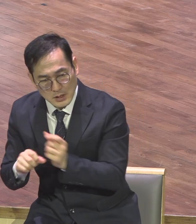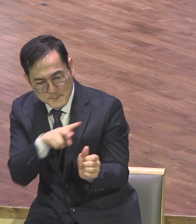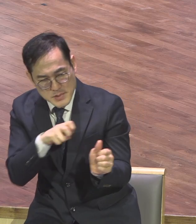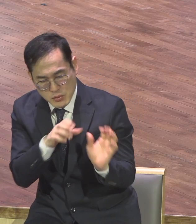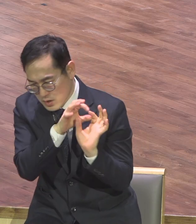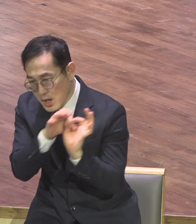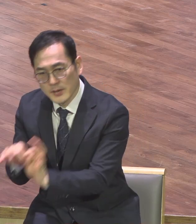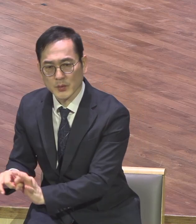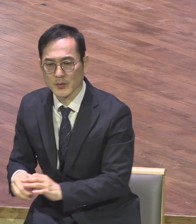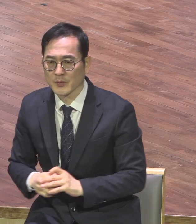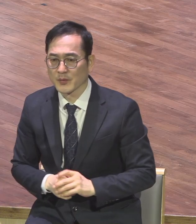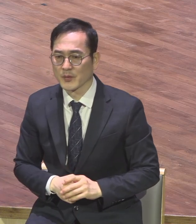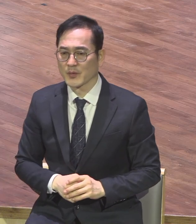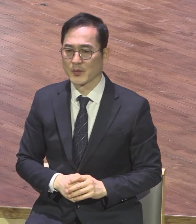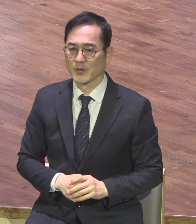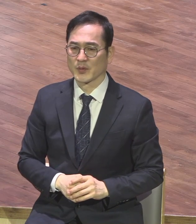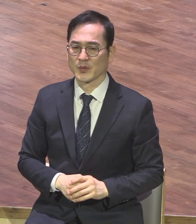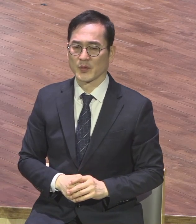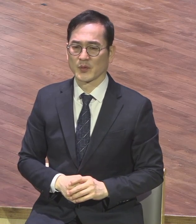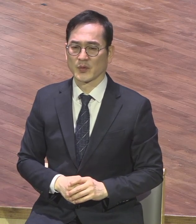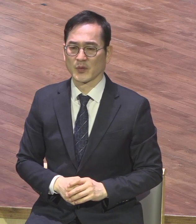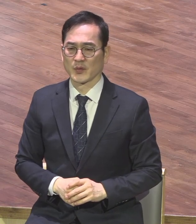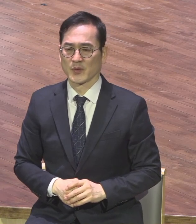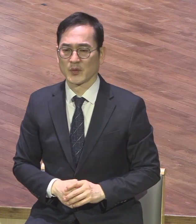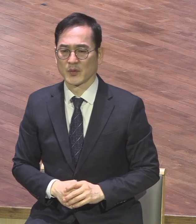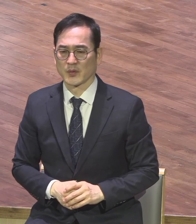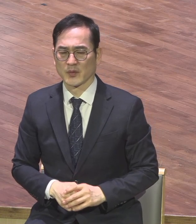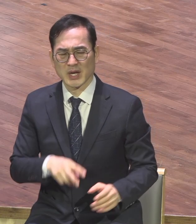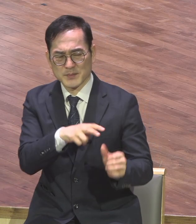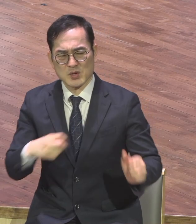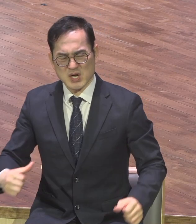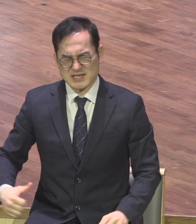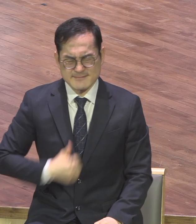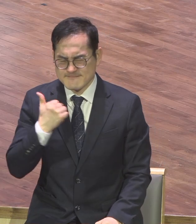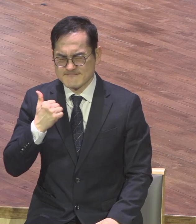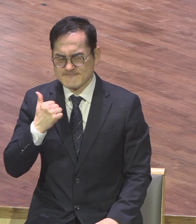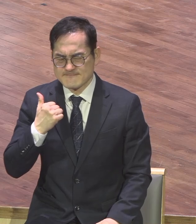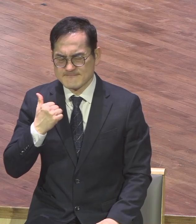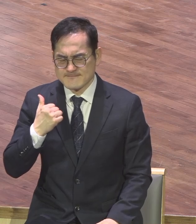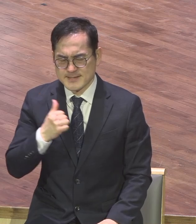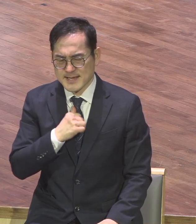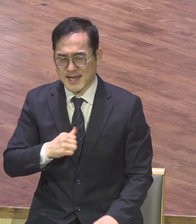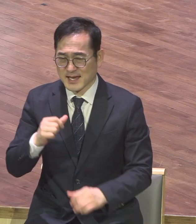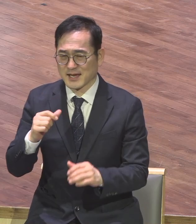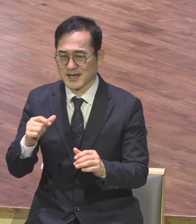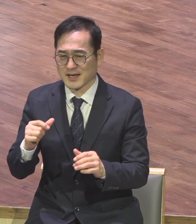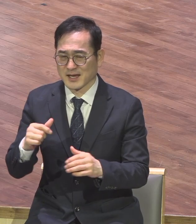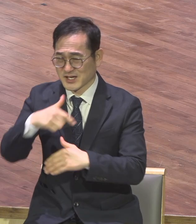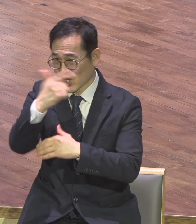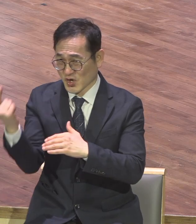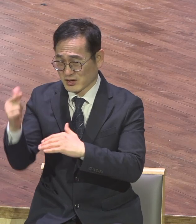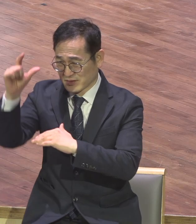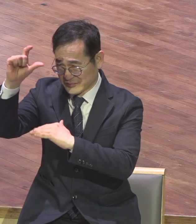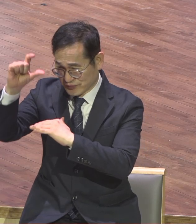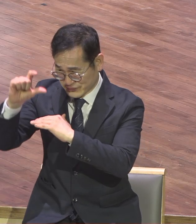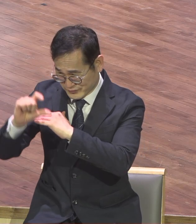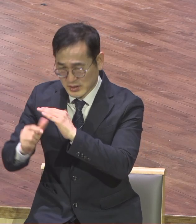나중에 안 나가요 힘들어서 힘들게 집을 지어버린다니까 사단이 자리를 차지해버려 그게 뭐여 귀신이 들어온 겁니다